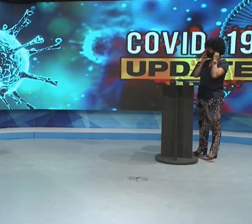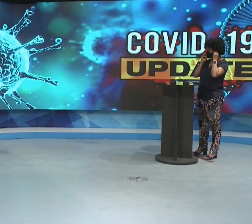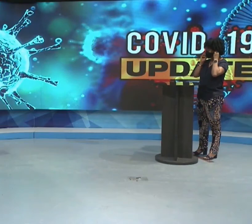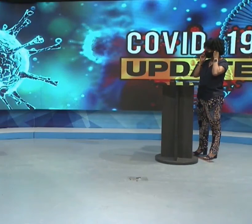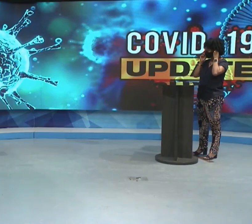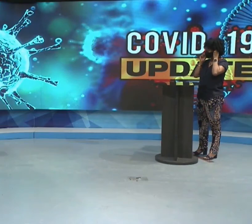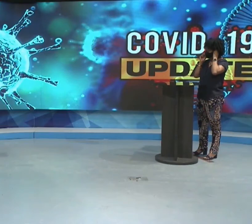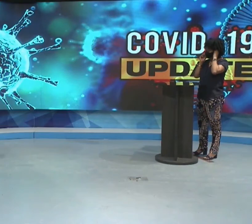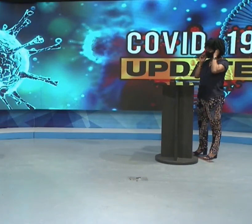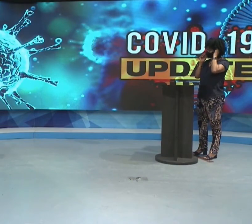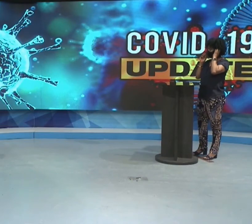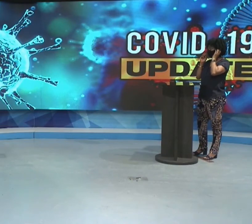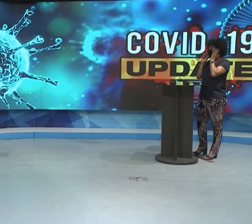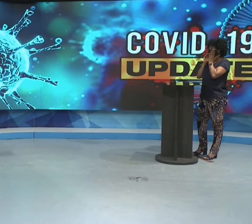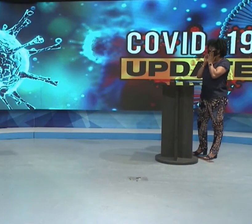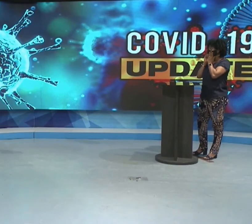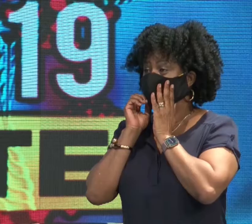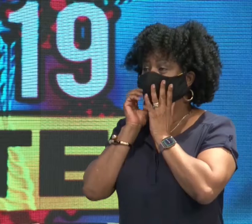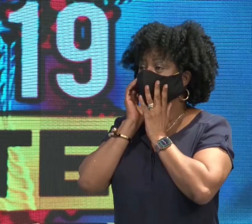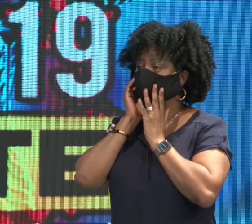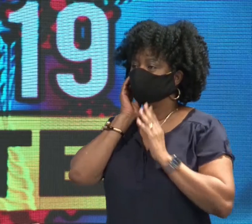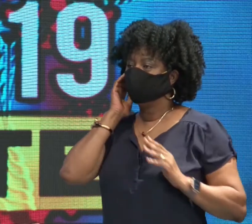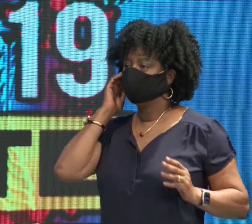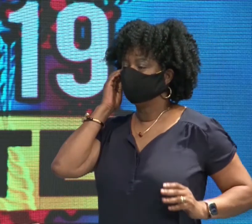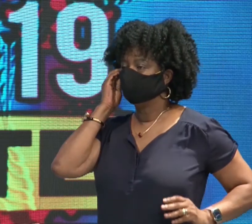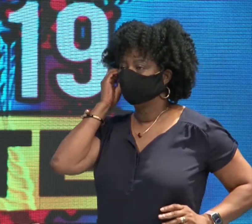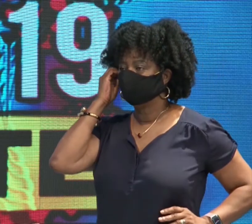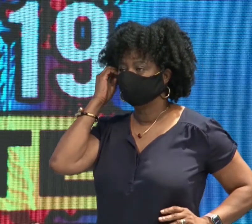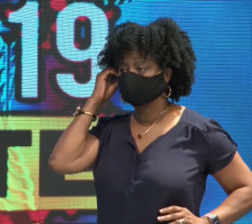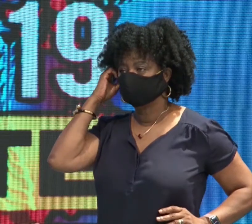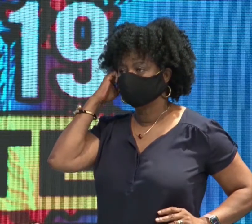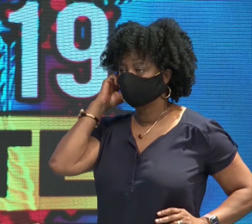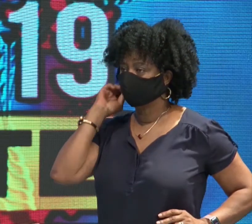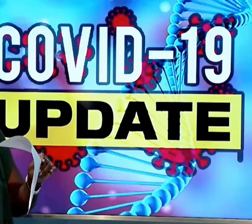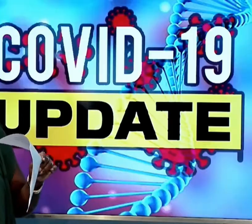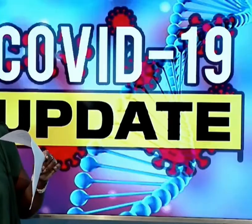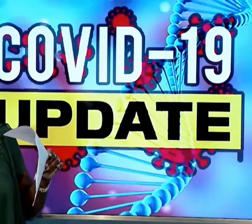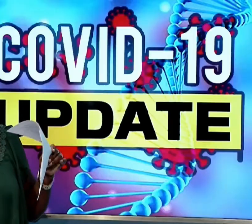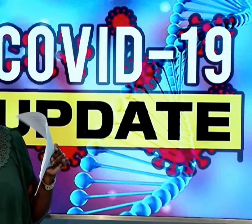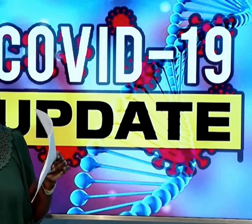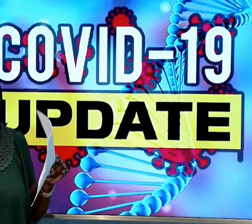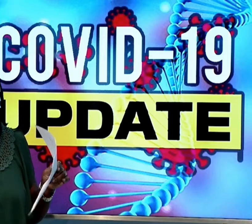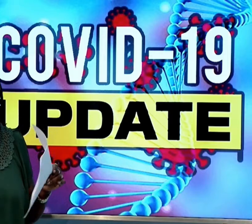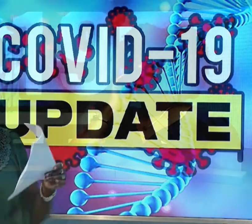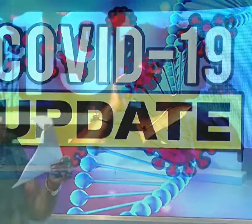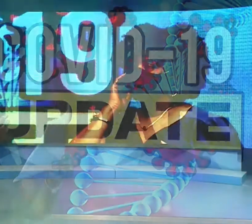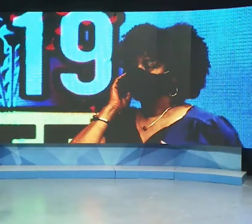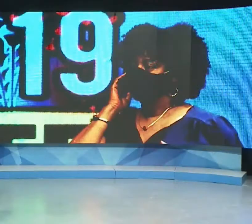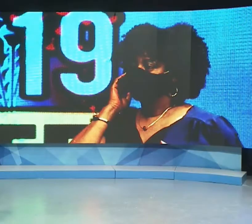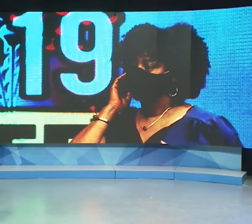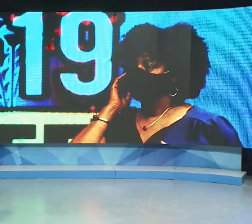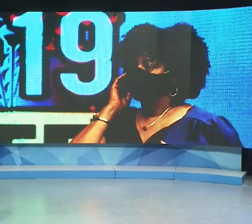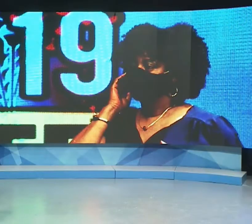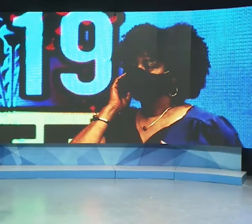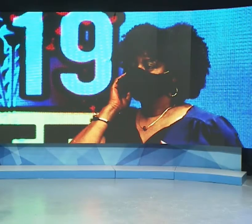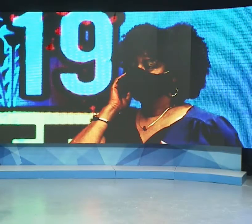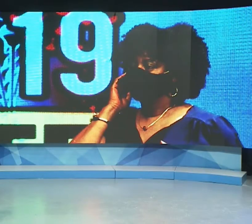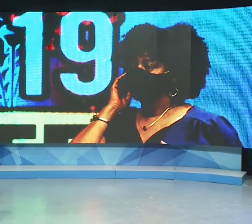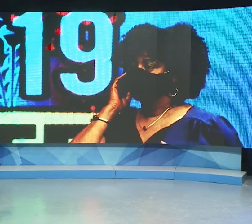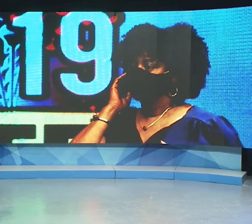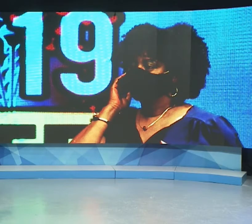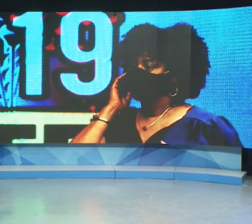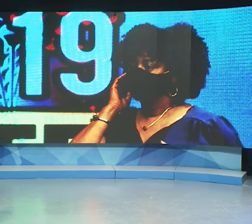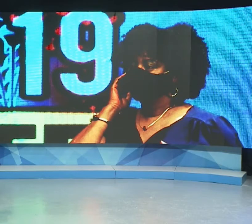zorg in Suriname. Dit haalde Henna Draaibaar, directeur van de Backlot en Wordvoerster vandaag aan in het ATV-programma COVID